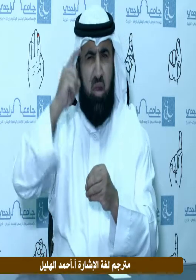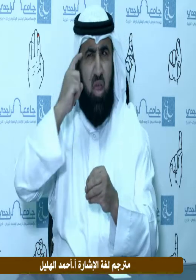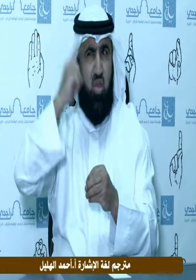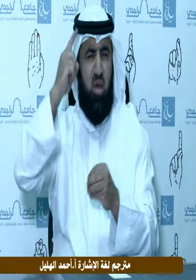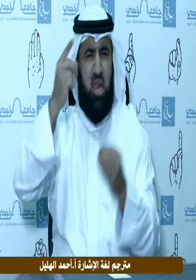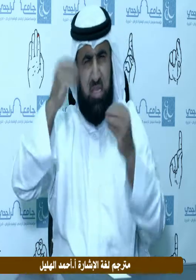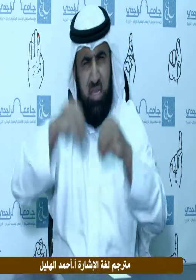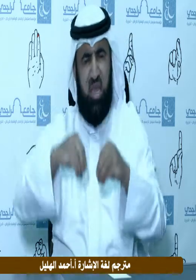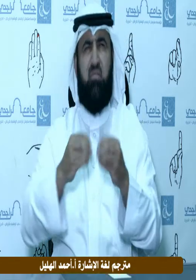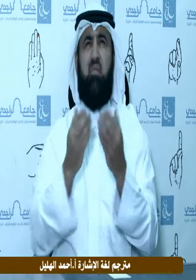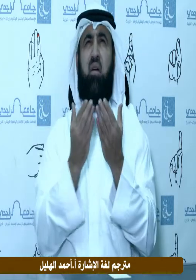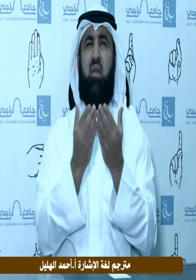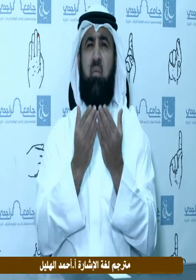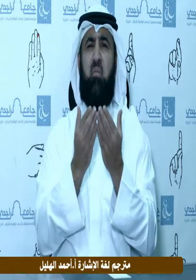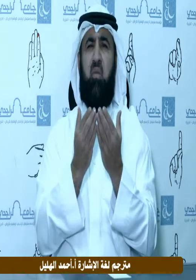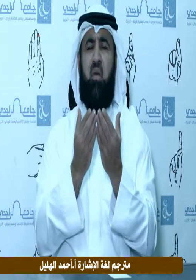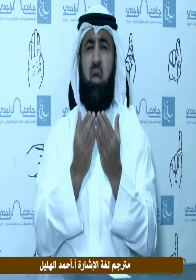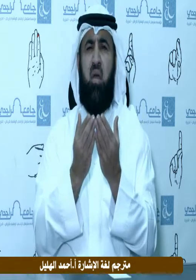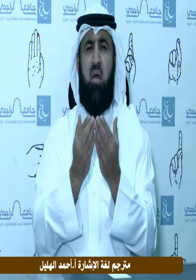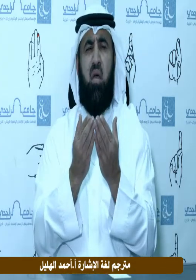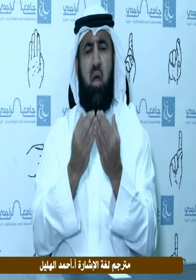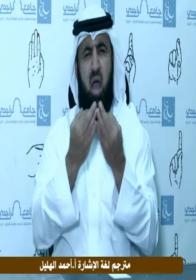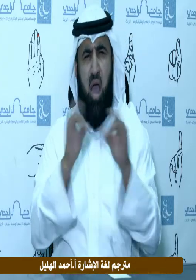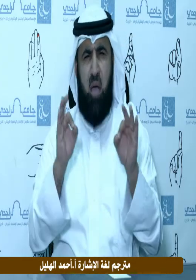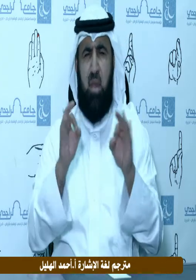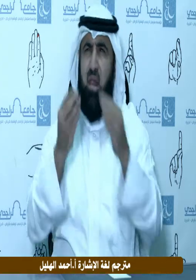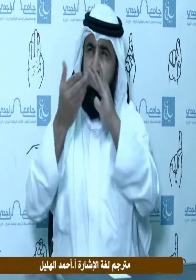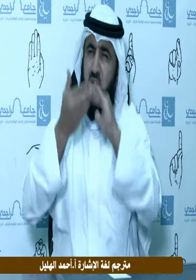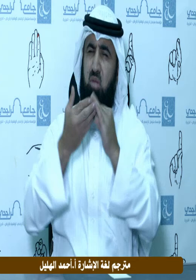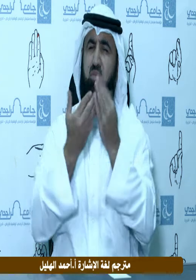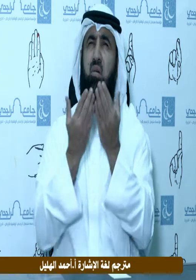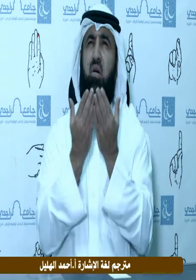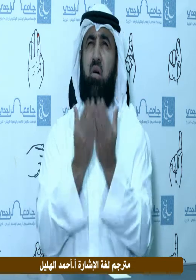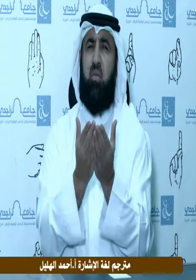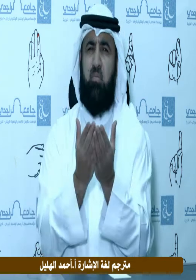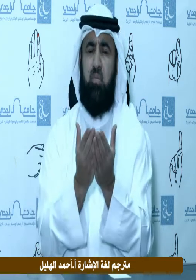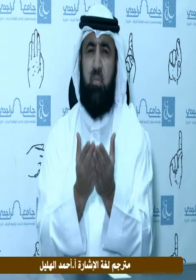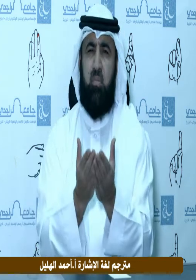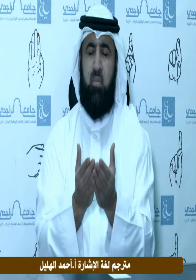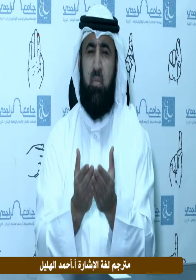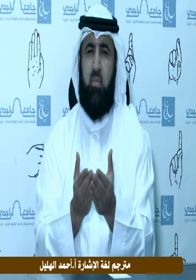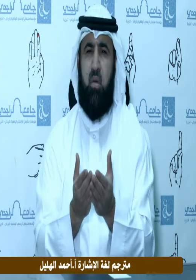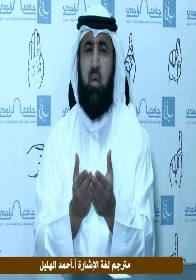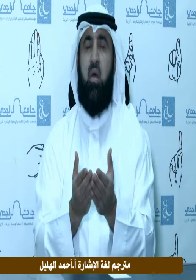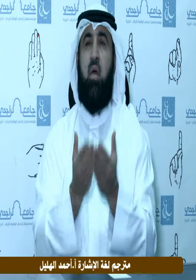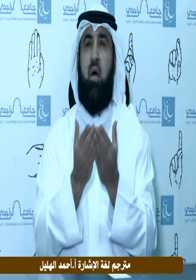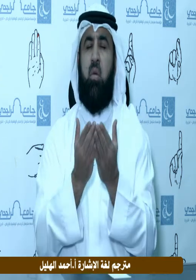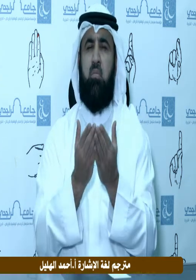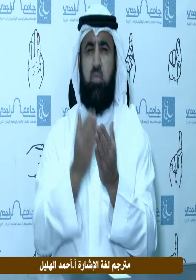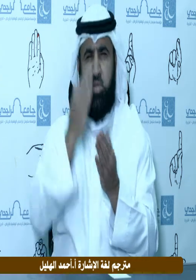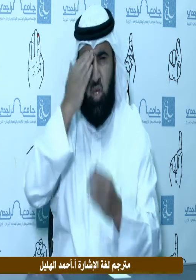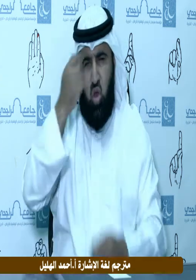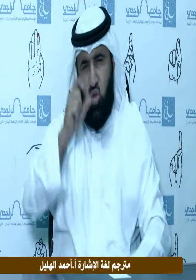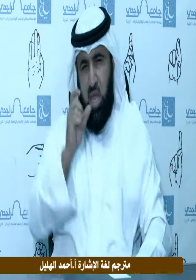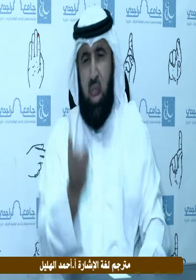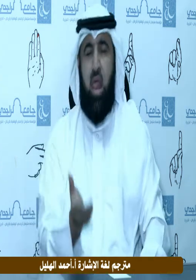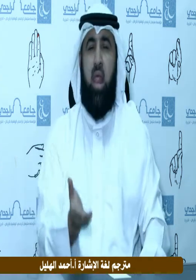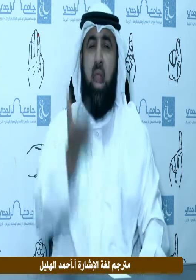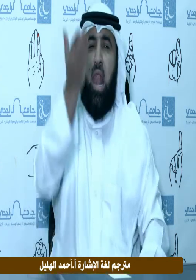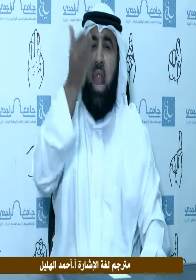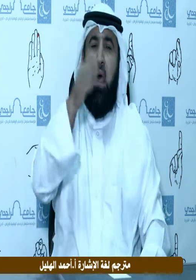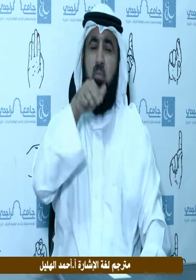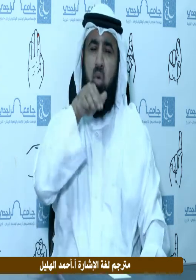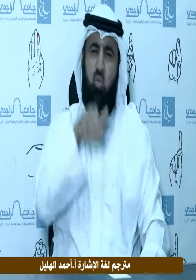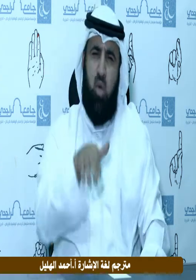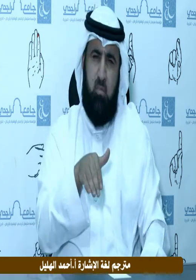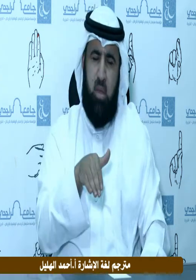لنعمك قابليها واتمها علينا يا رب العالمين اللهم صل وسلم وبارك على